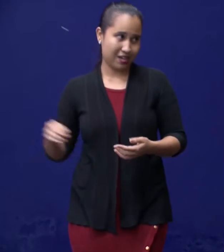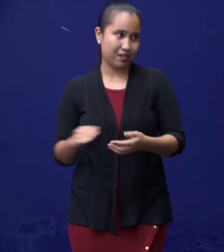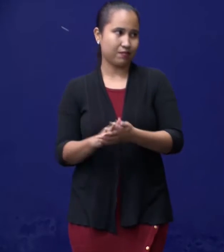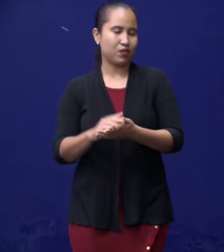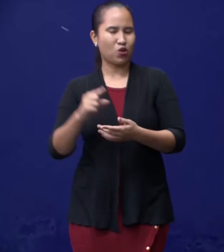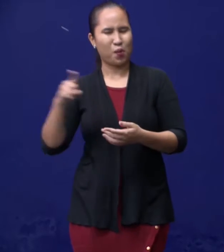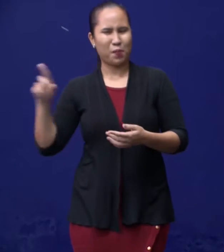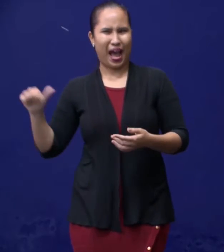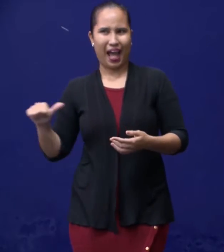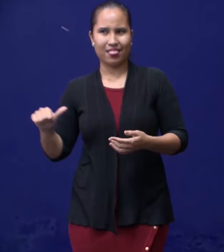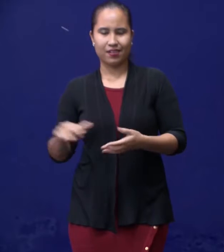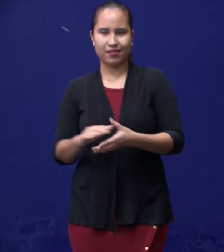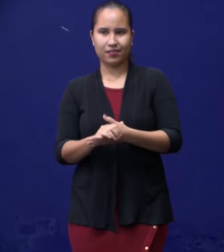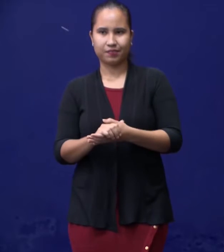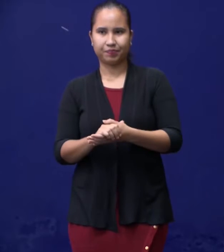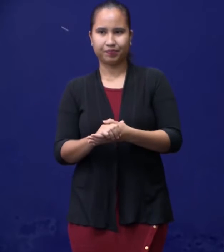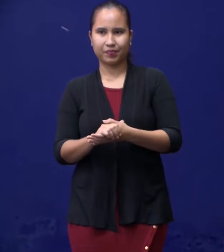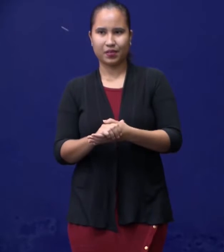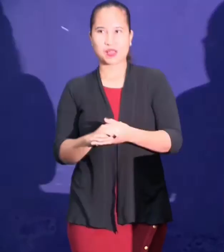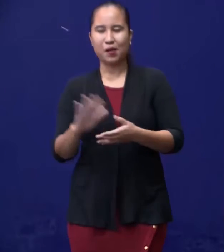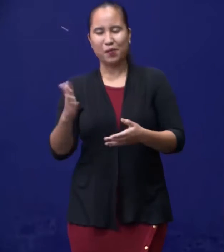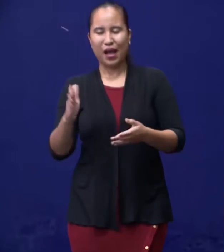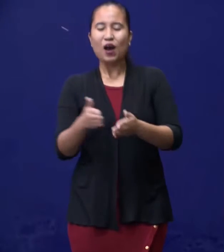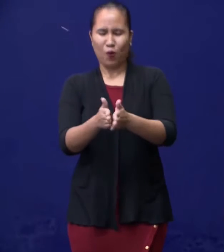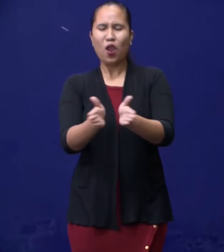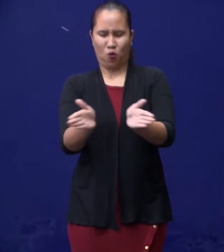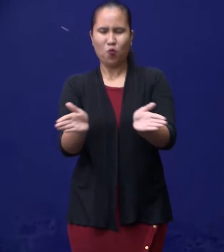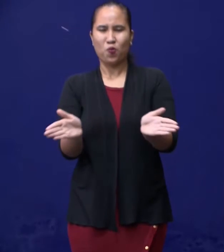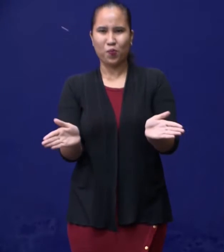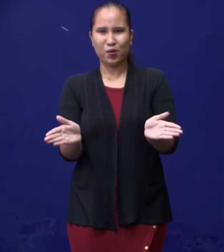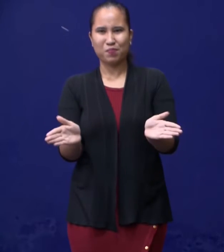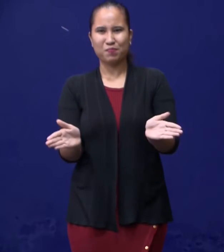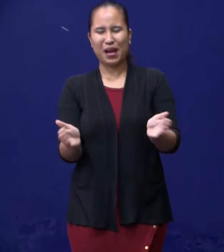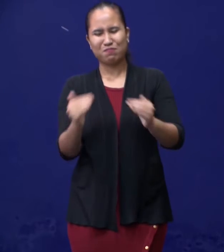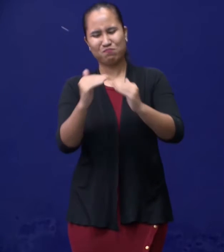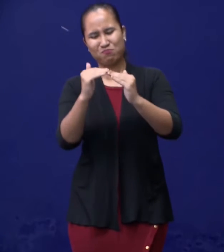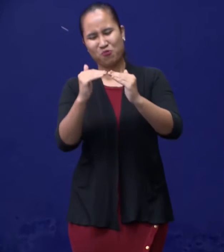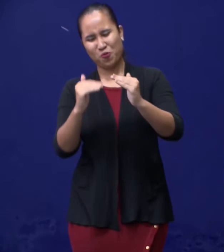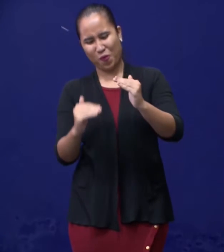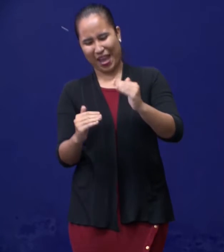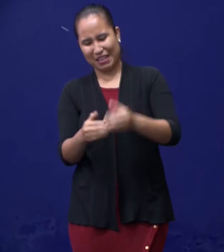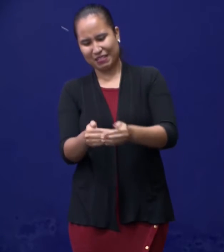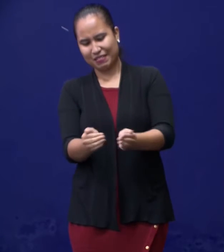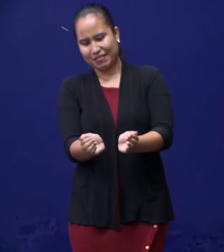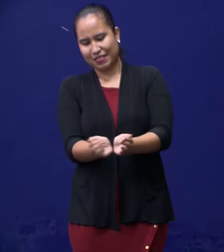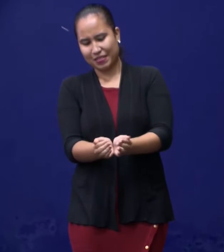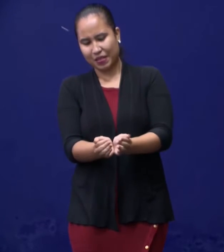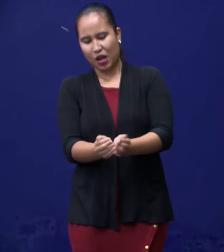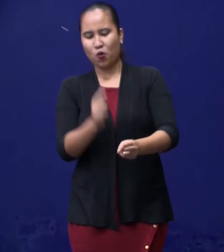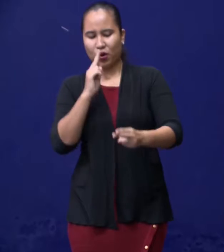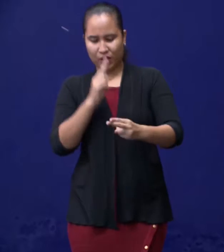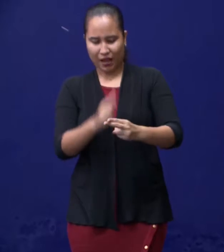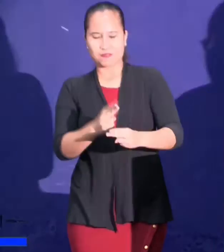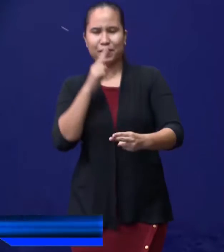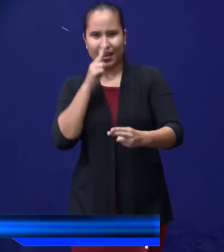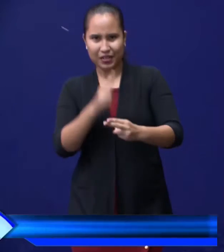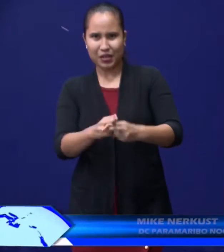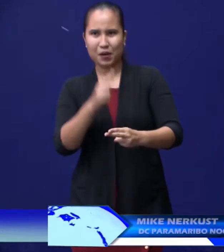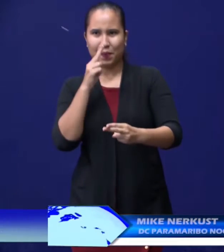om open te gaan met een bepaalde bezetting. En daarop wordt iedere keer elke dag gecorrigeerd en met de Leiding afgestemd.